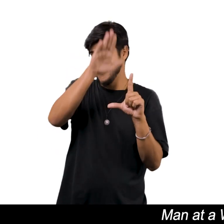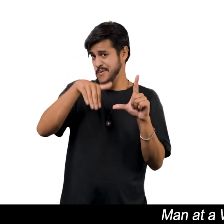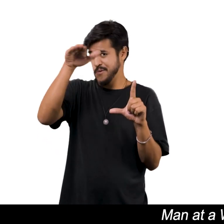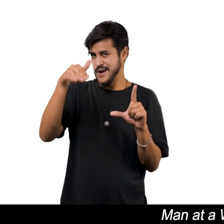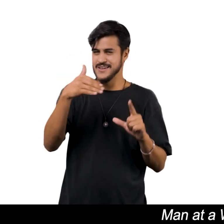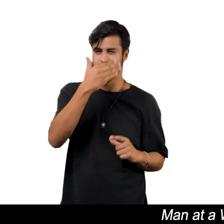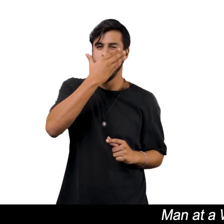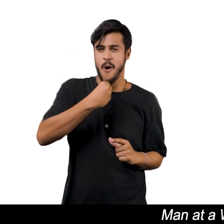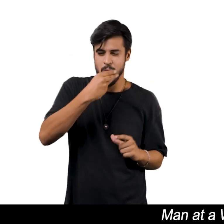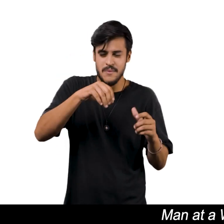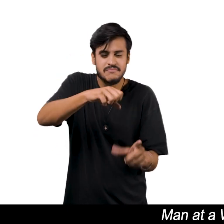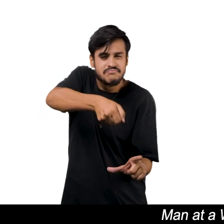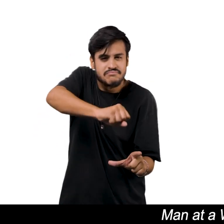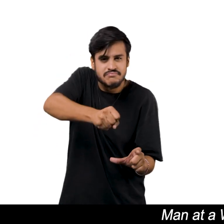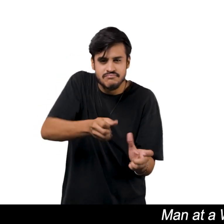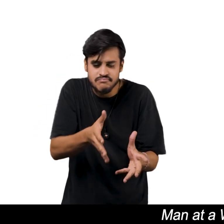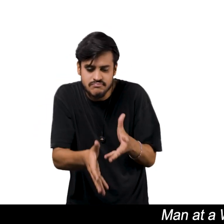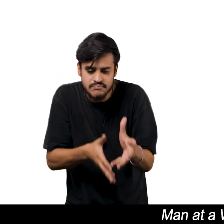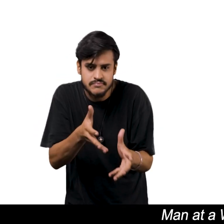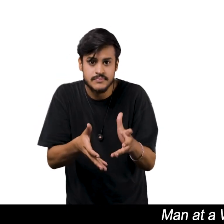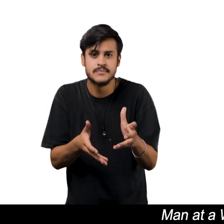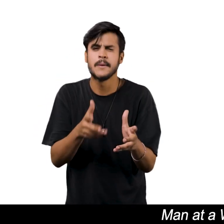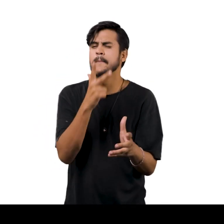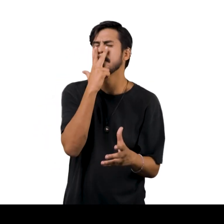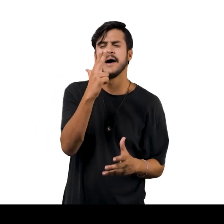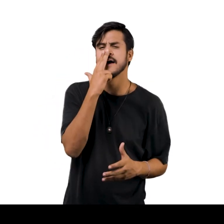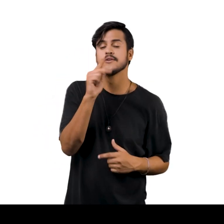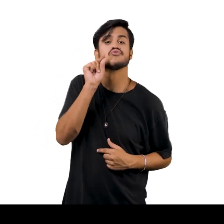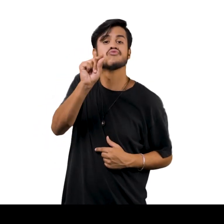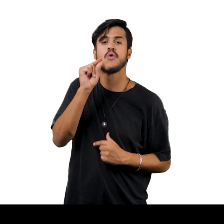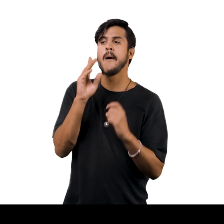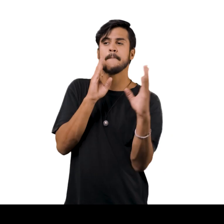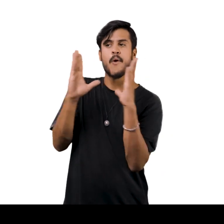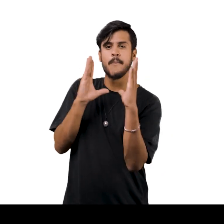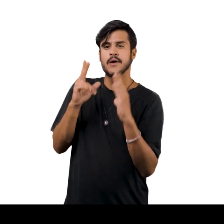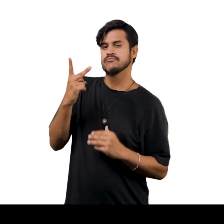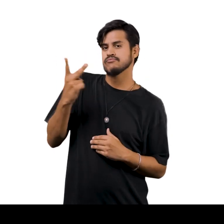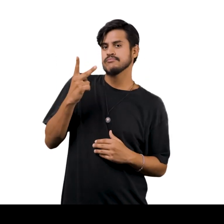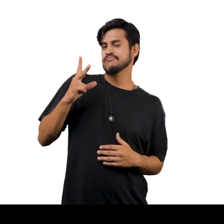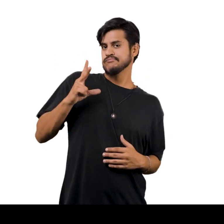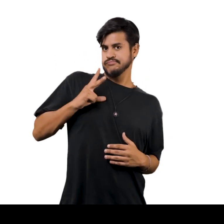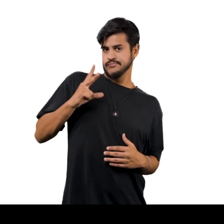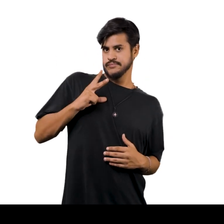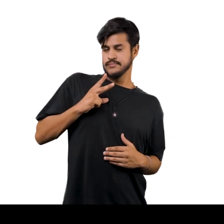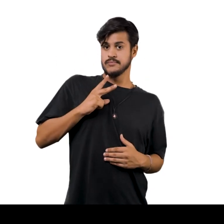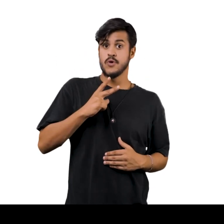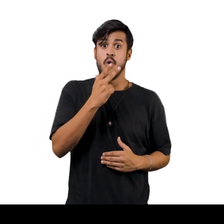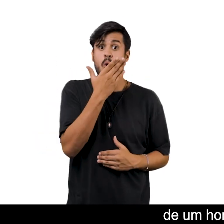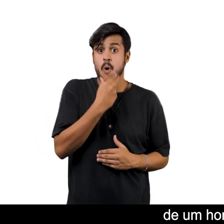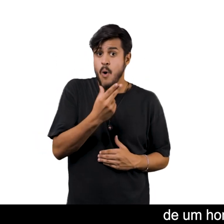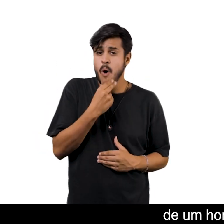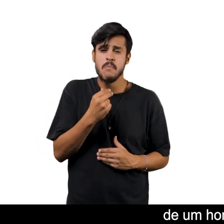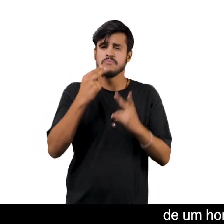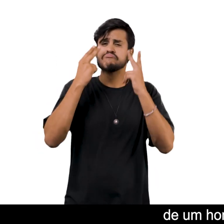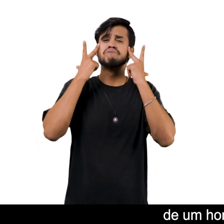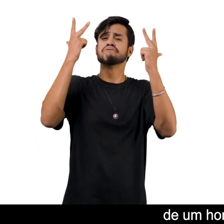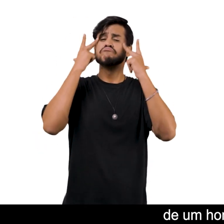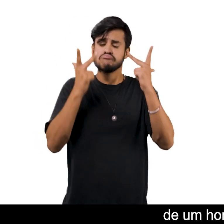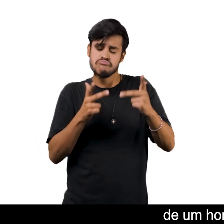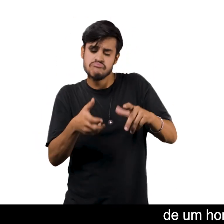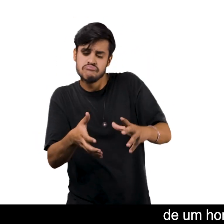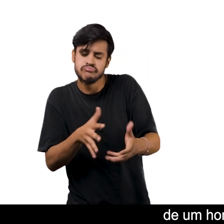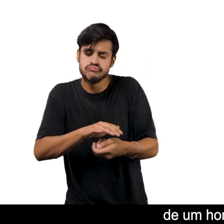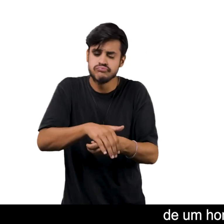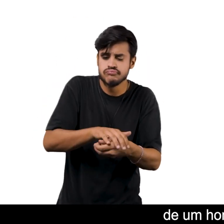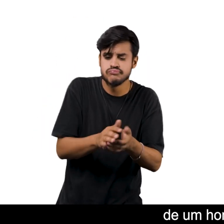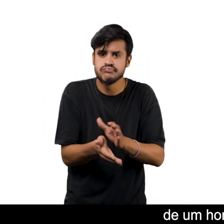at a Wash Basin Homem em um lavatório Transmite um momento de intimidade De um homem visto em